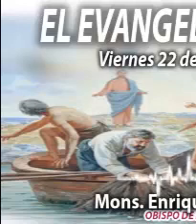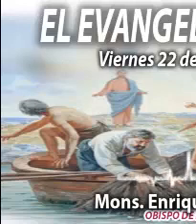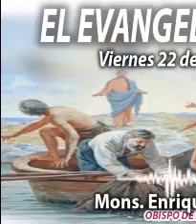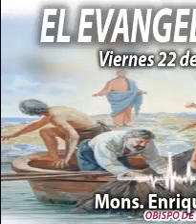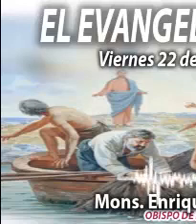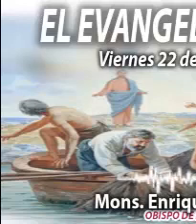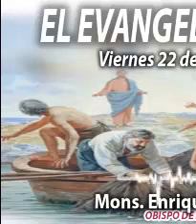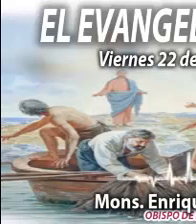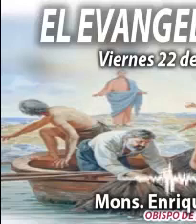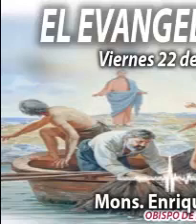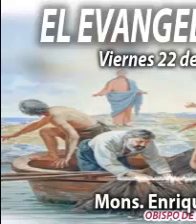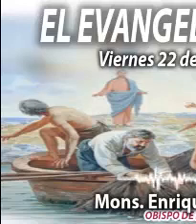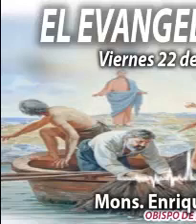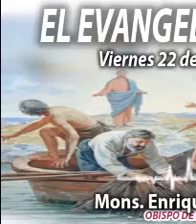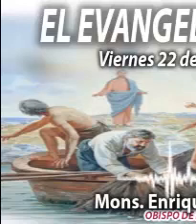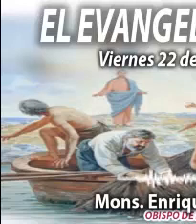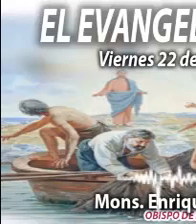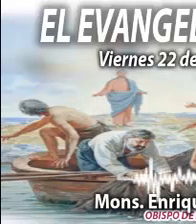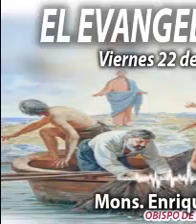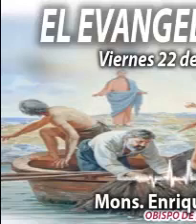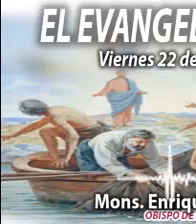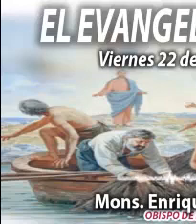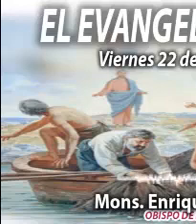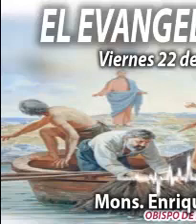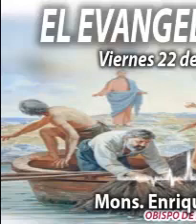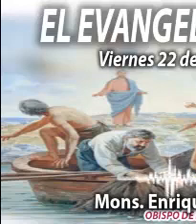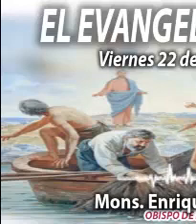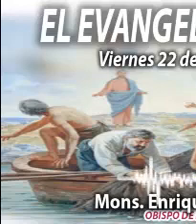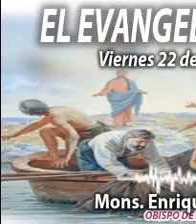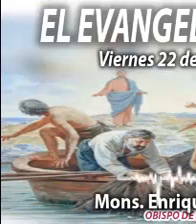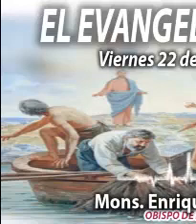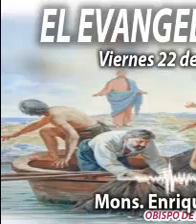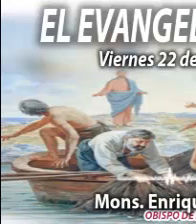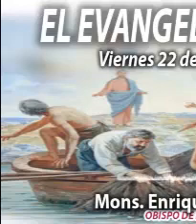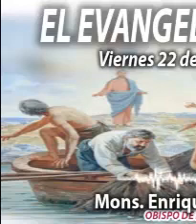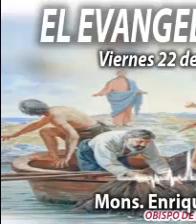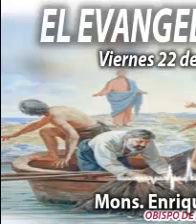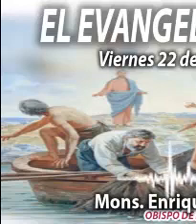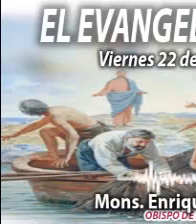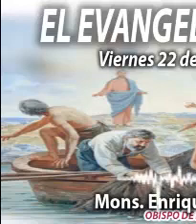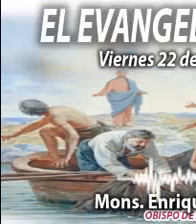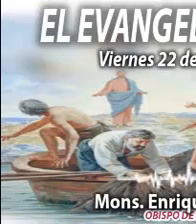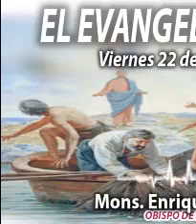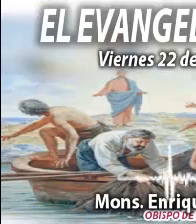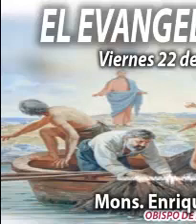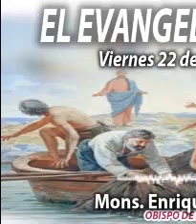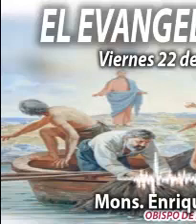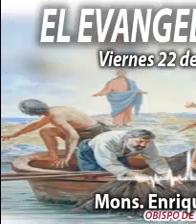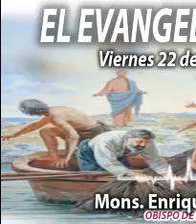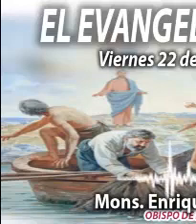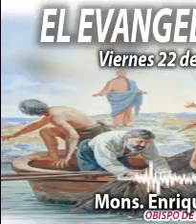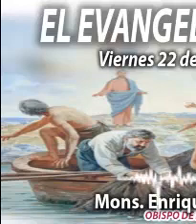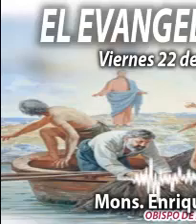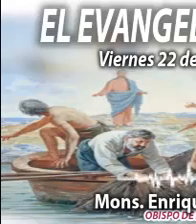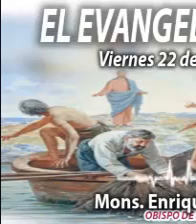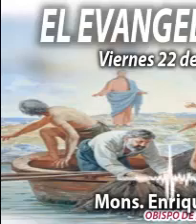Aleluya, Cristo resucitó, yo estoy contigo. Vivamos la alegría de la Pascua a la luz de la palabra